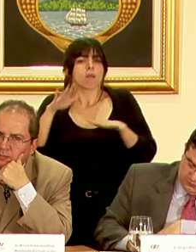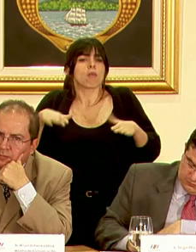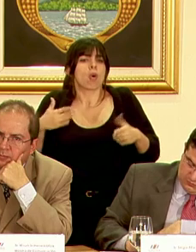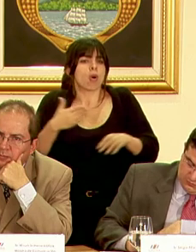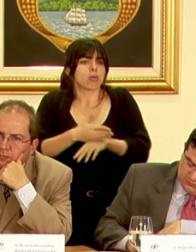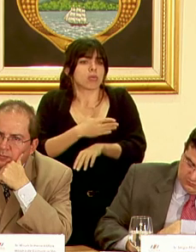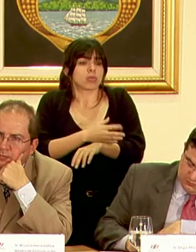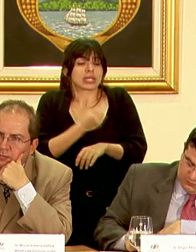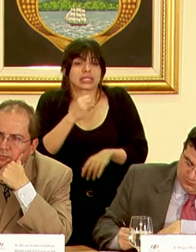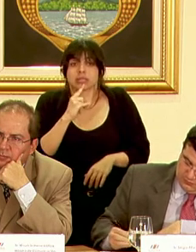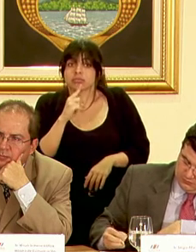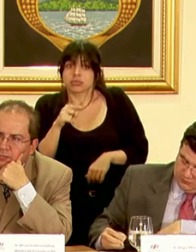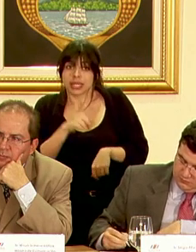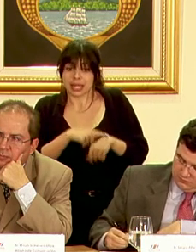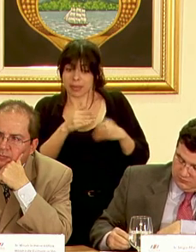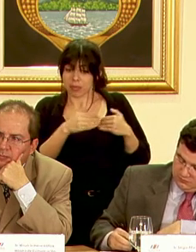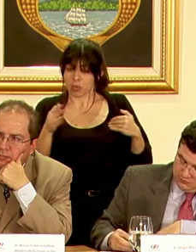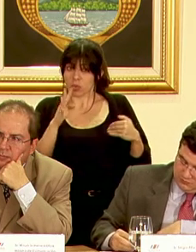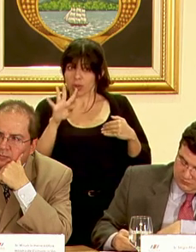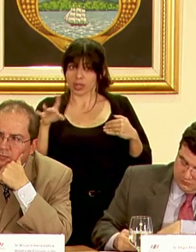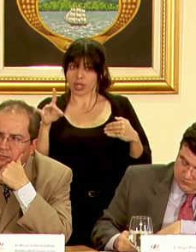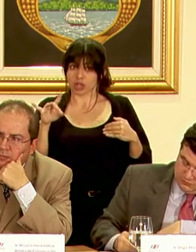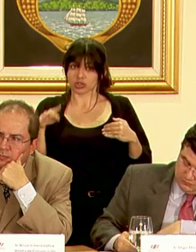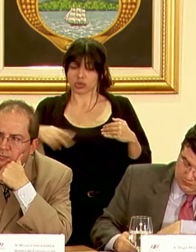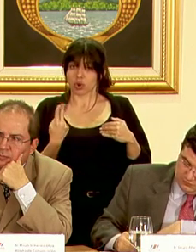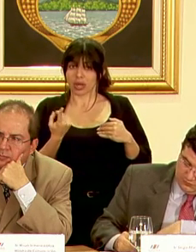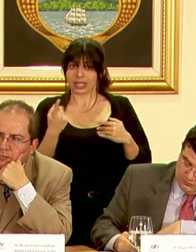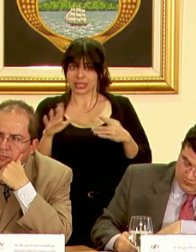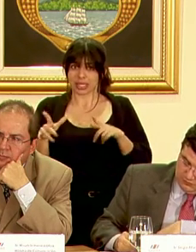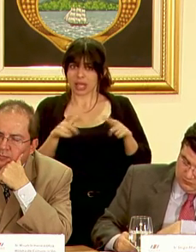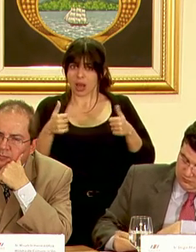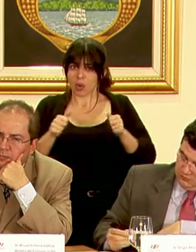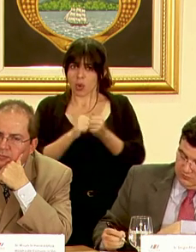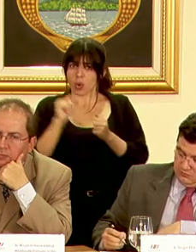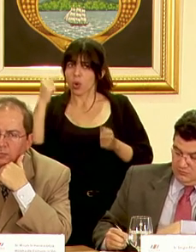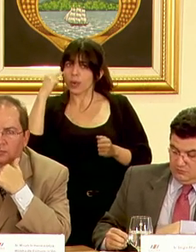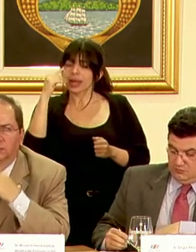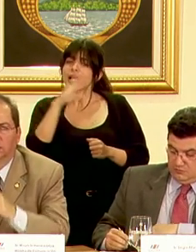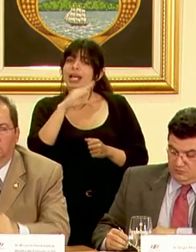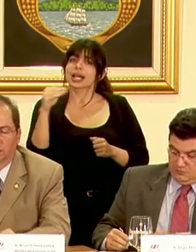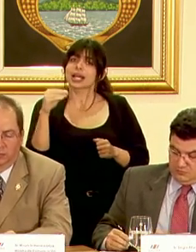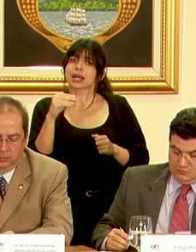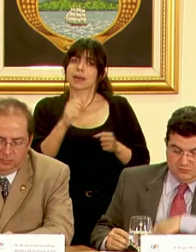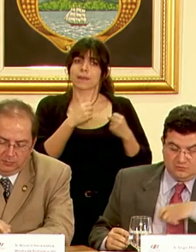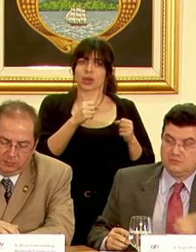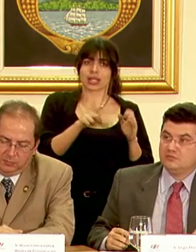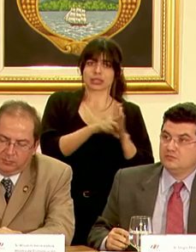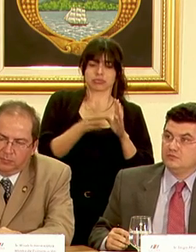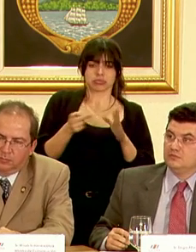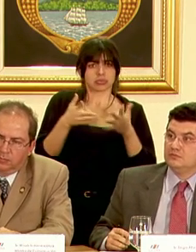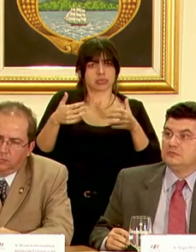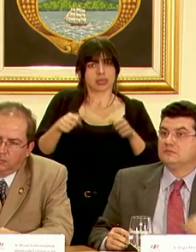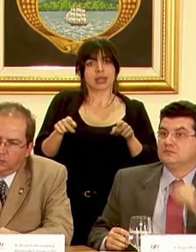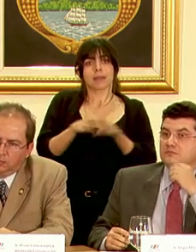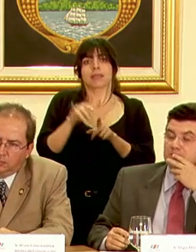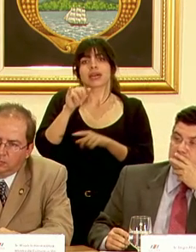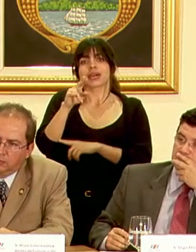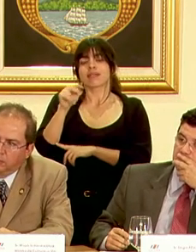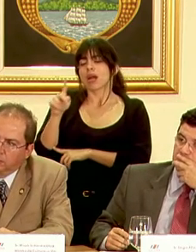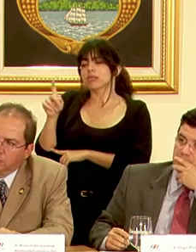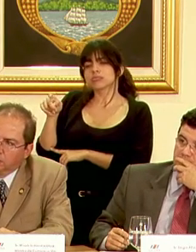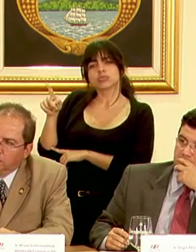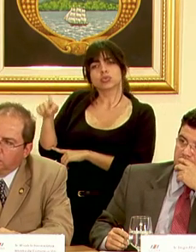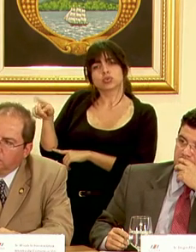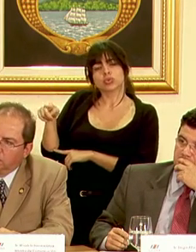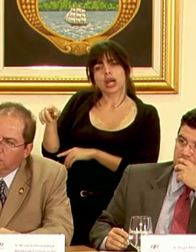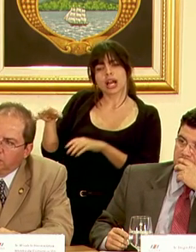negociación y si es cierto que en ese plazo de 48 horas ya habría un acuerdo entre el gobierno y el poder legislativo y para don Iván tal vez ustedes